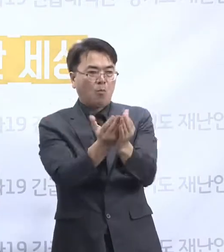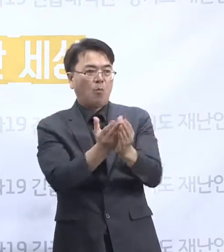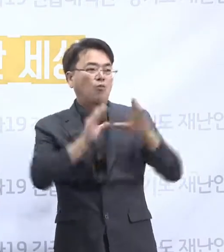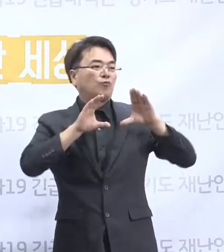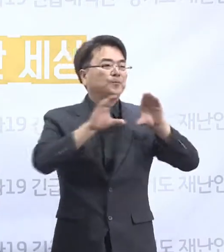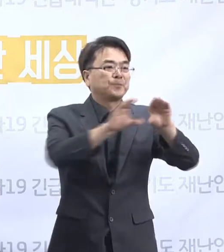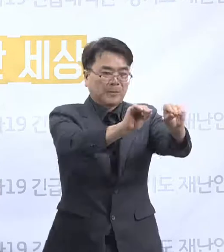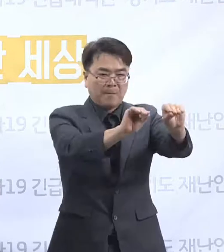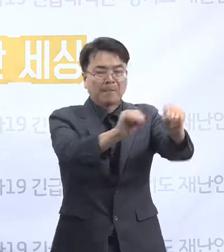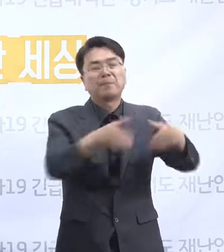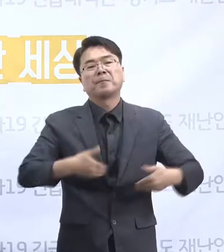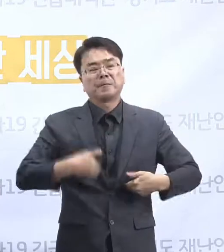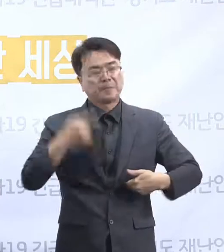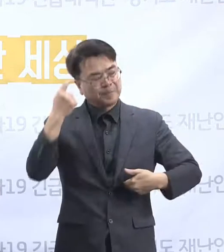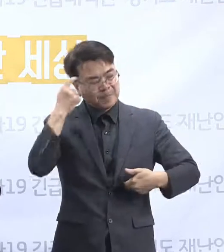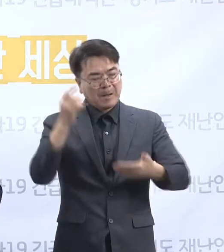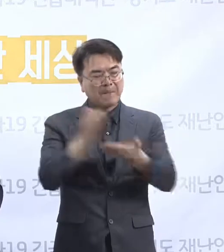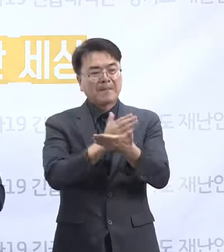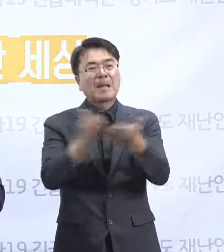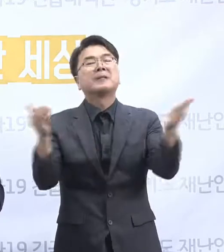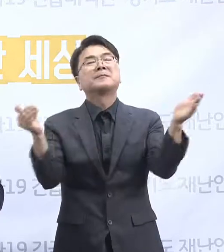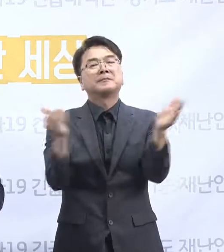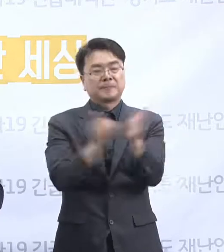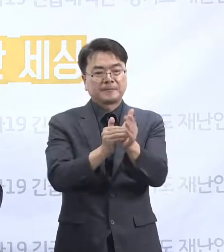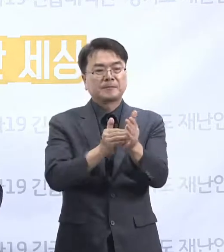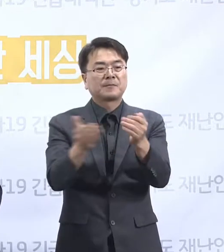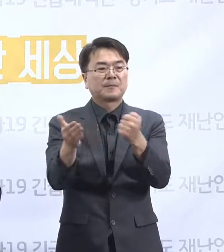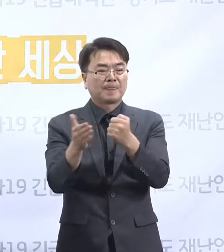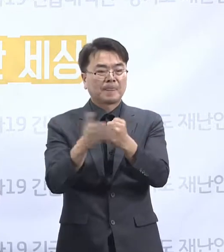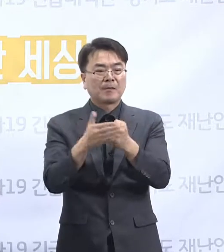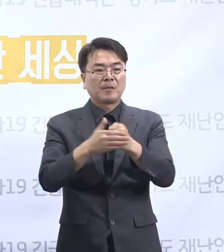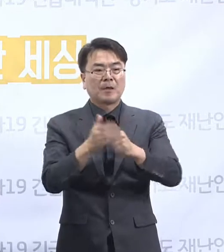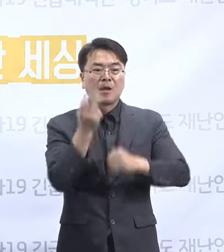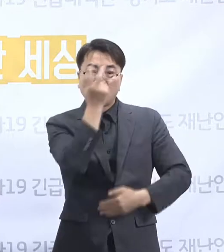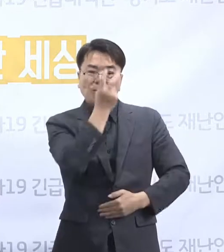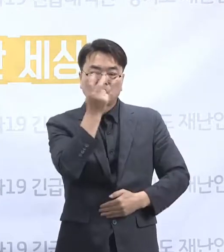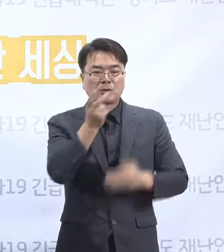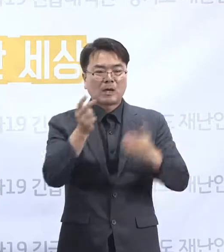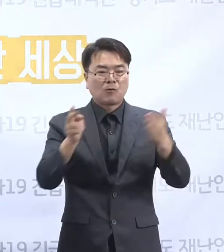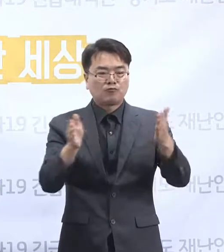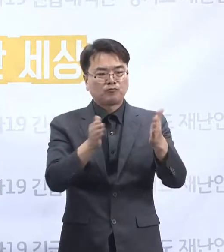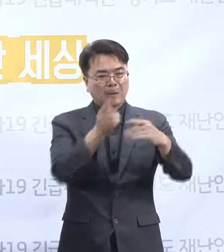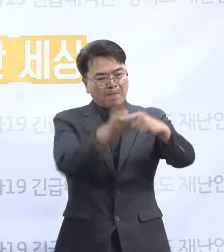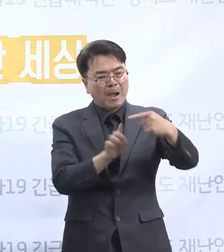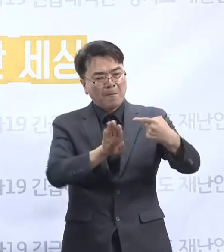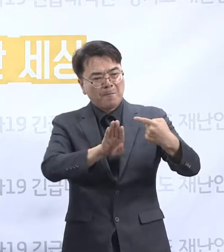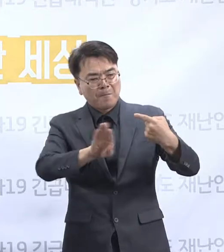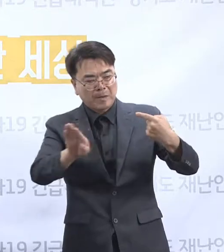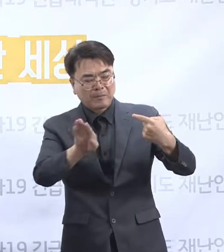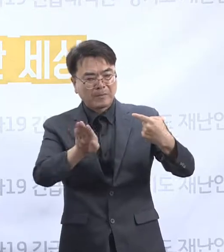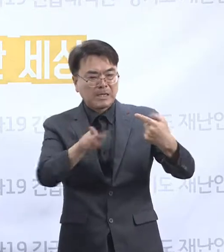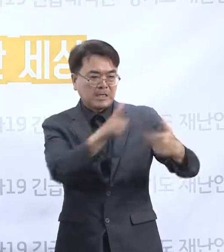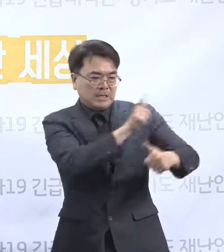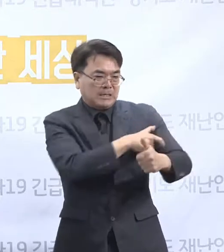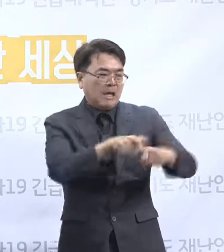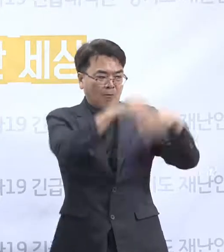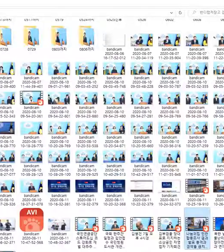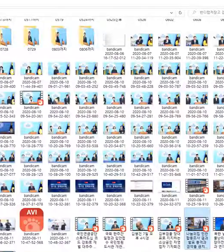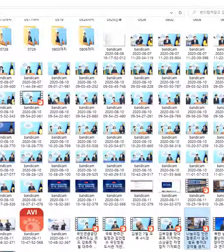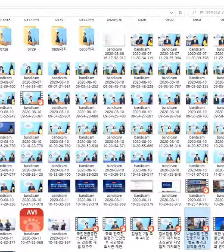필요하다 그렇게 판단을 해서 조사 기간 후반에 이사 전원에 대해서